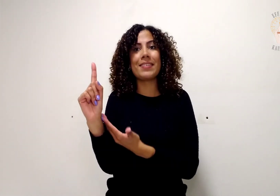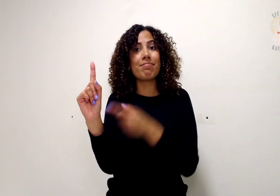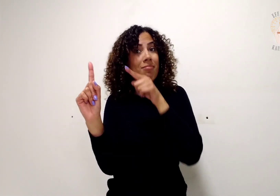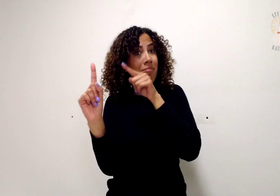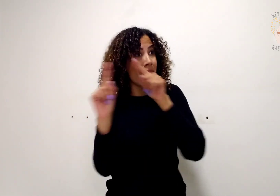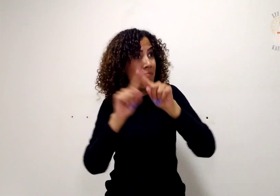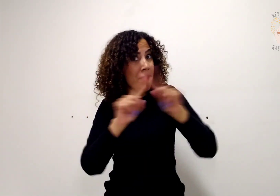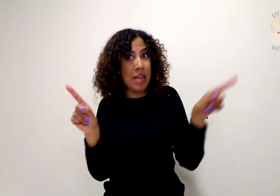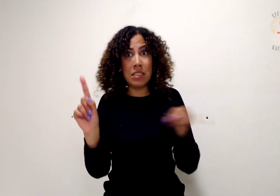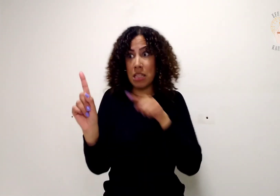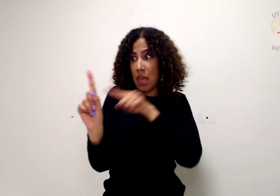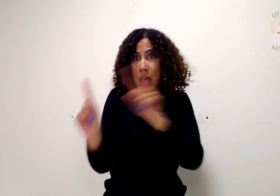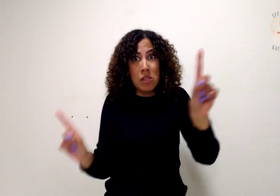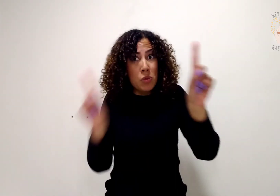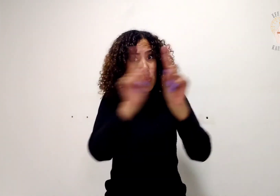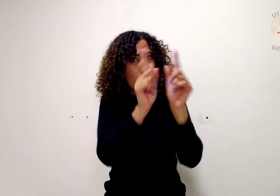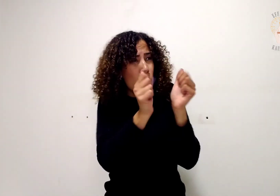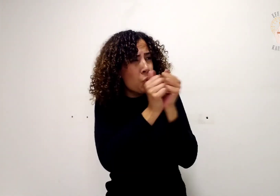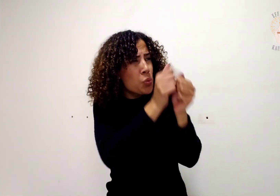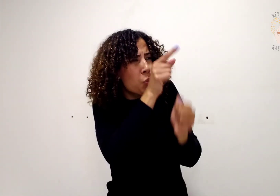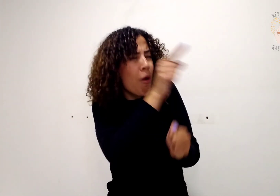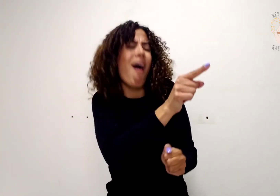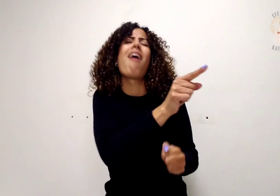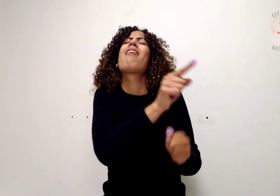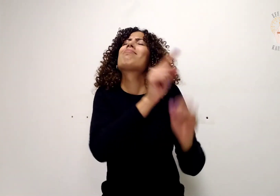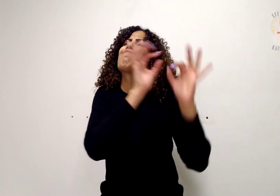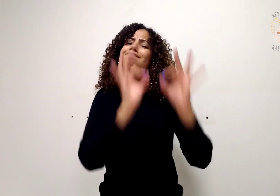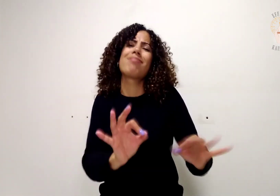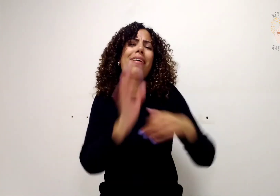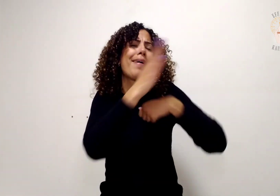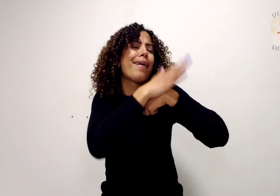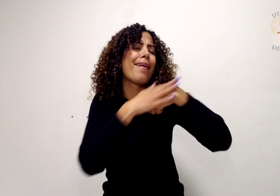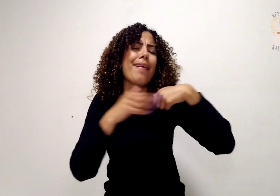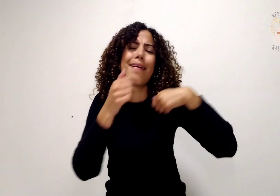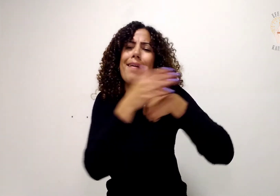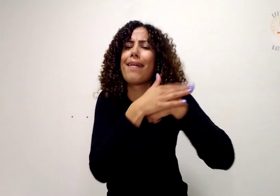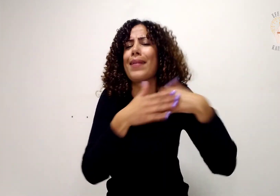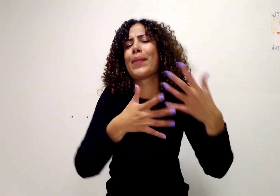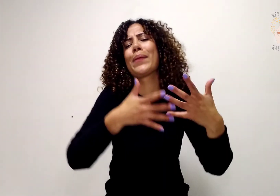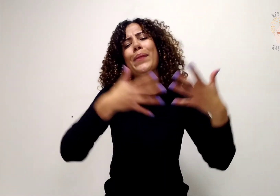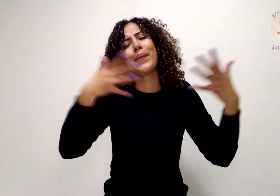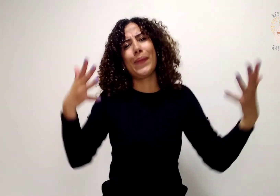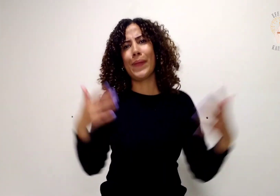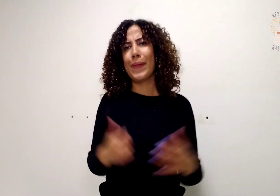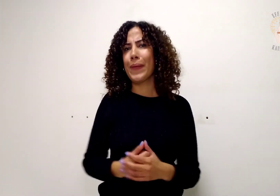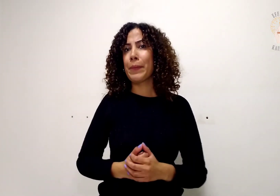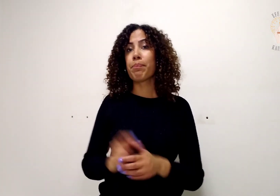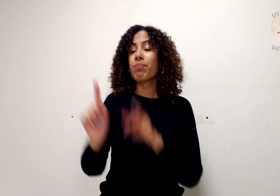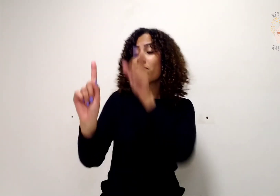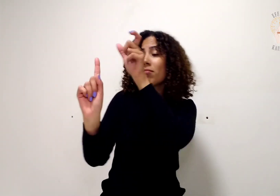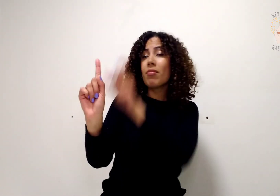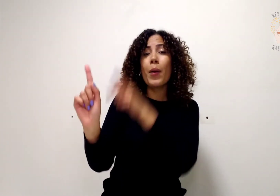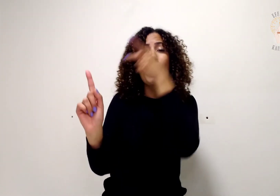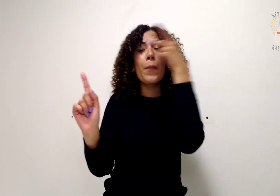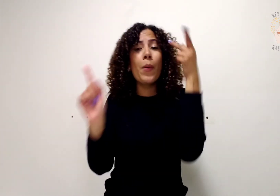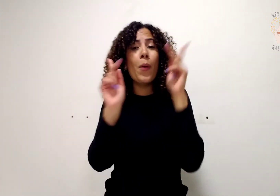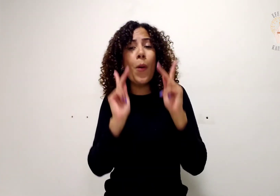Tanto como pessoa humana, quanto como